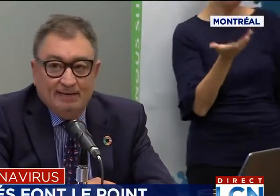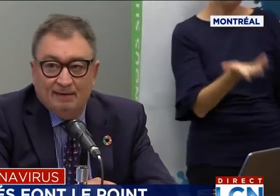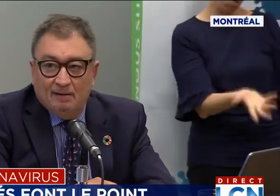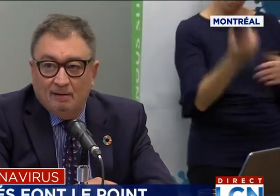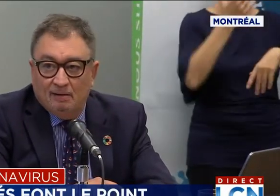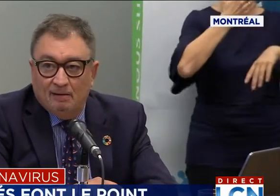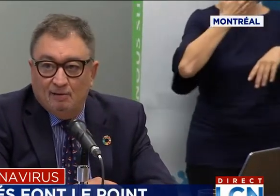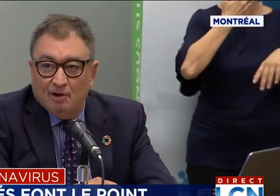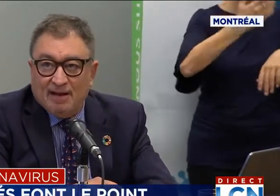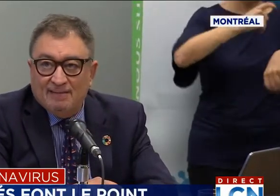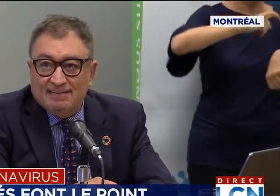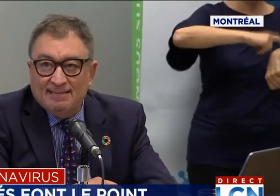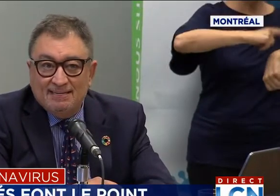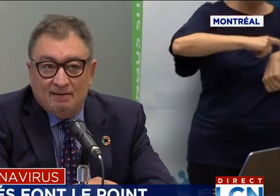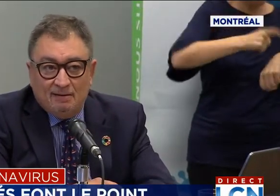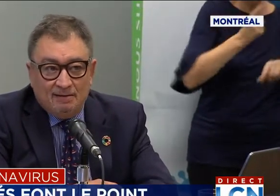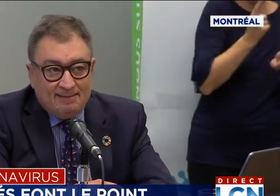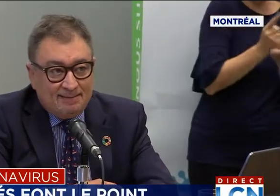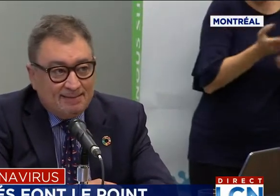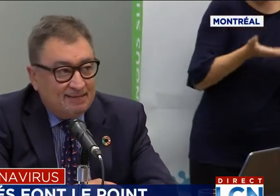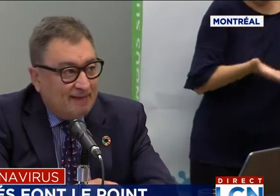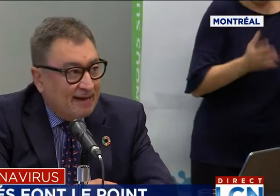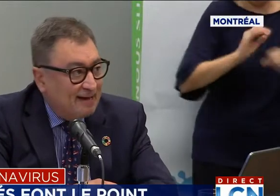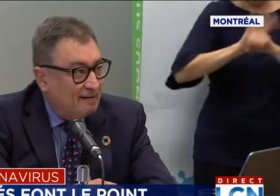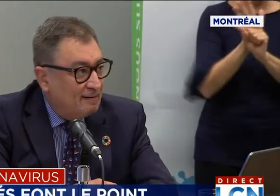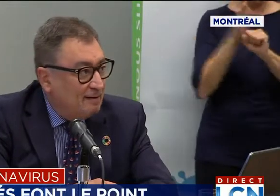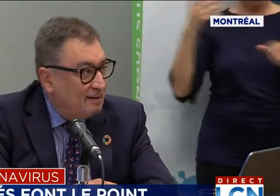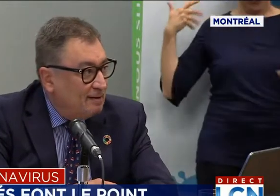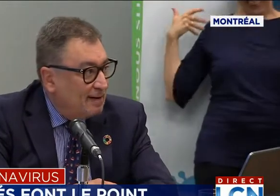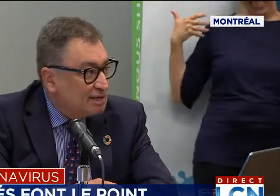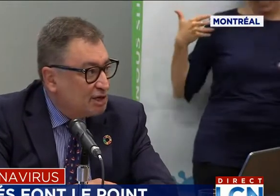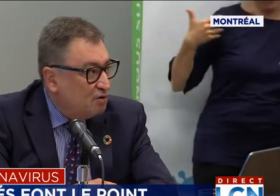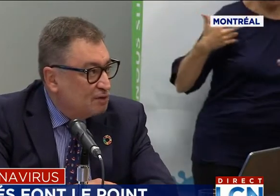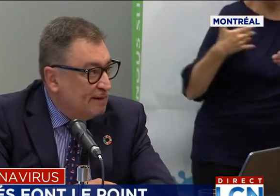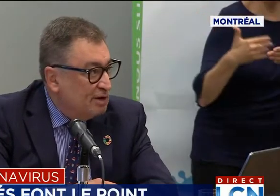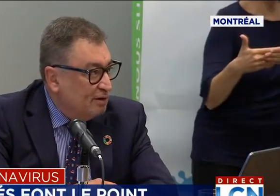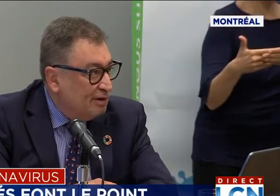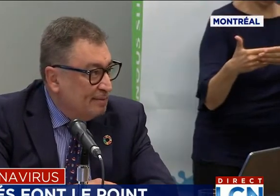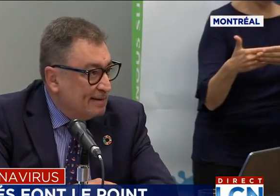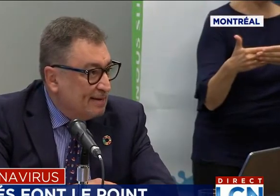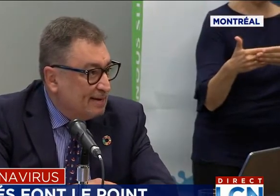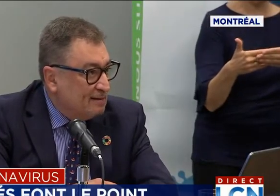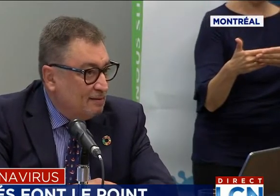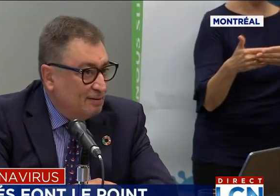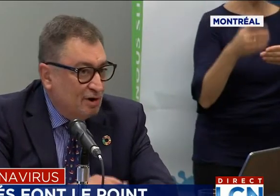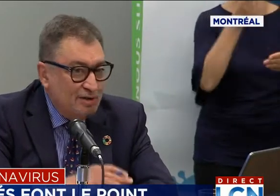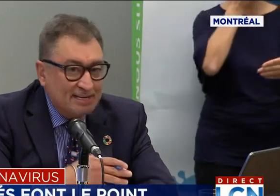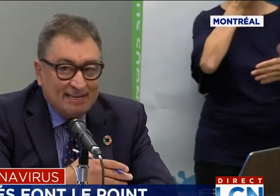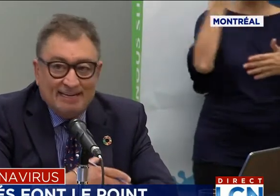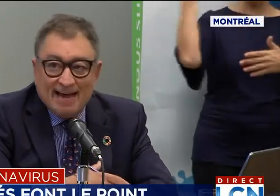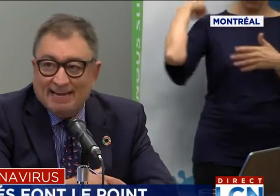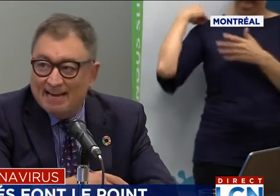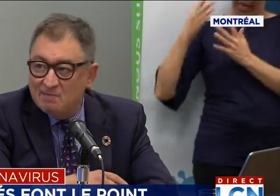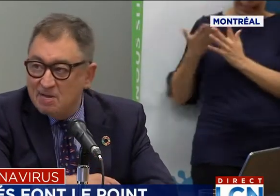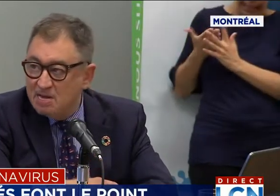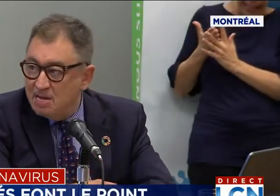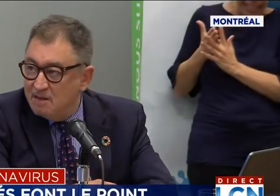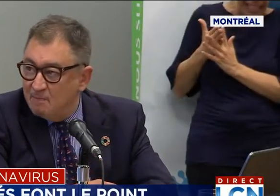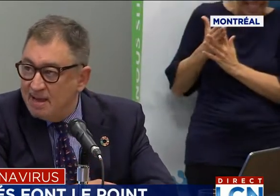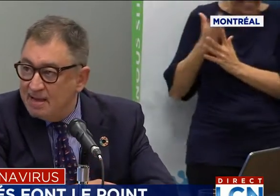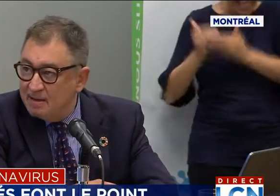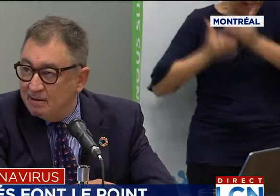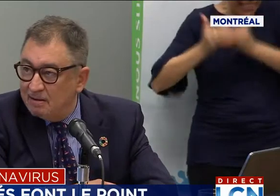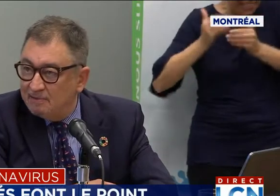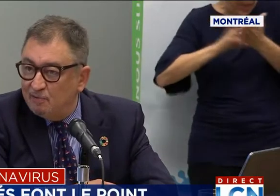On est... on a traversé cet hiver la chose, mais on l'a maintenant, on a une certaine accalmie.